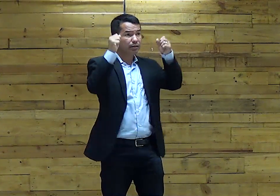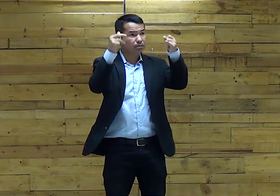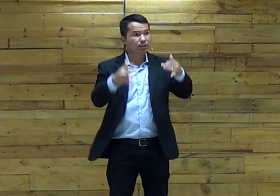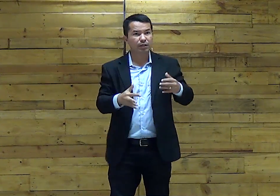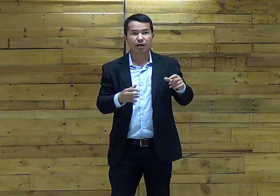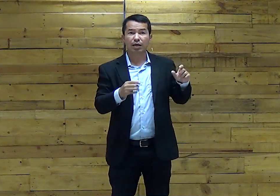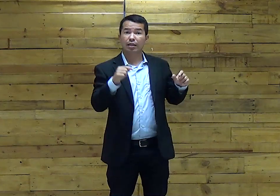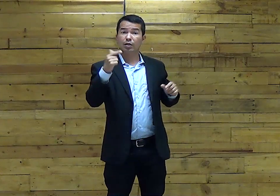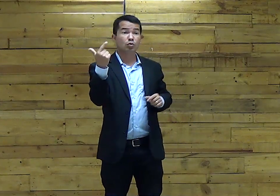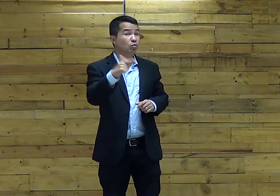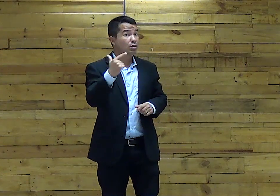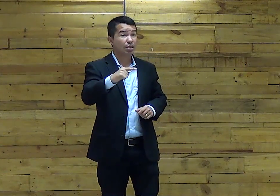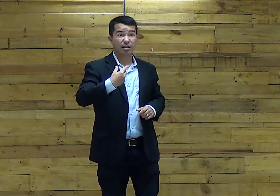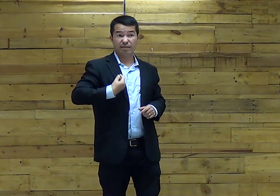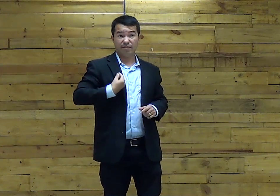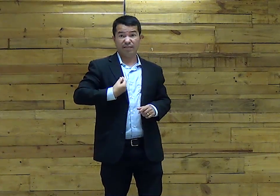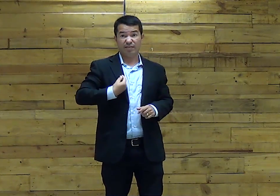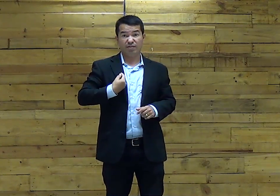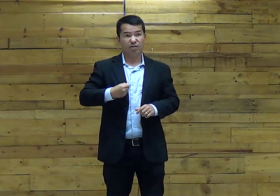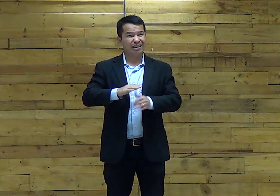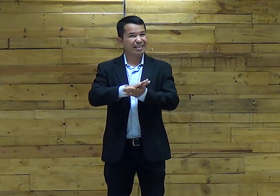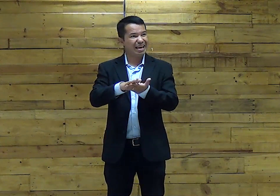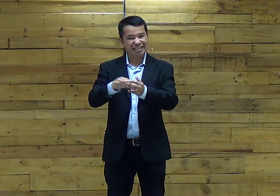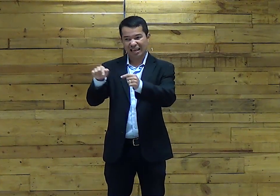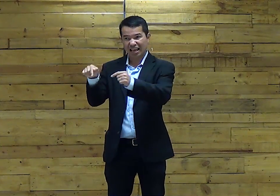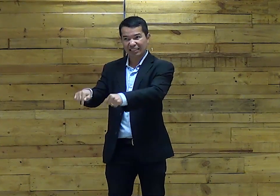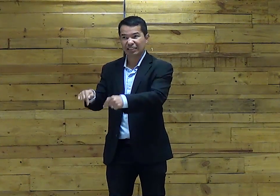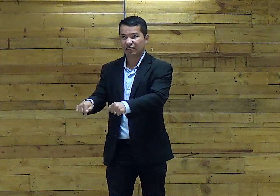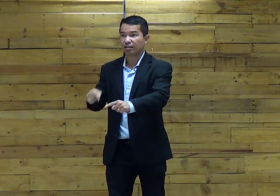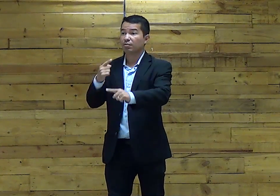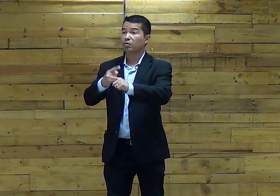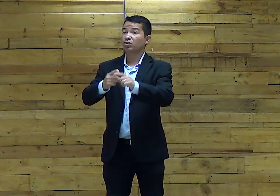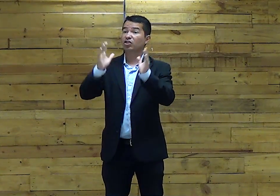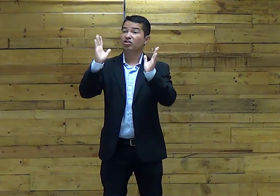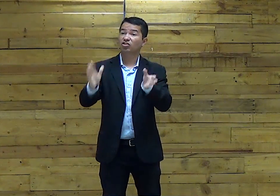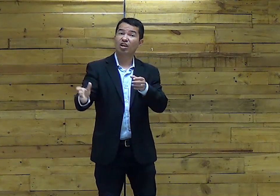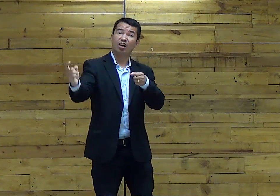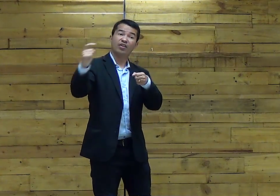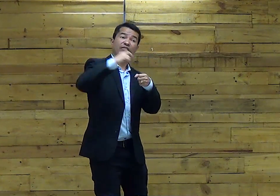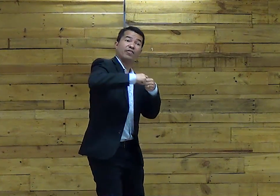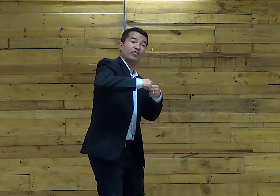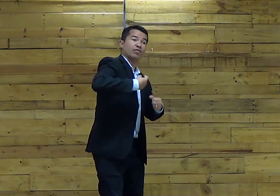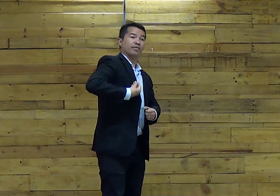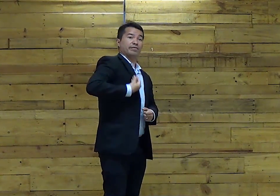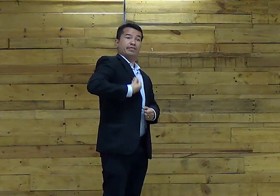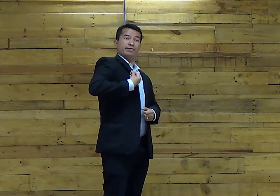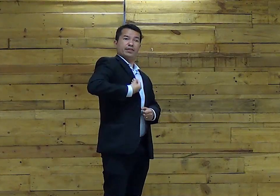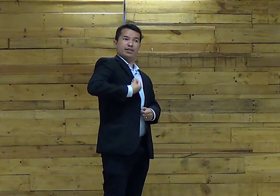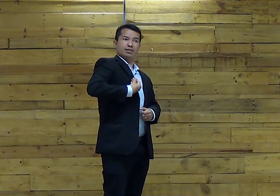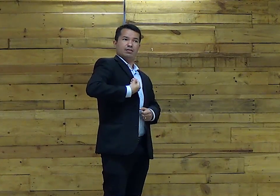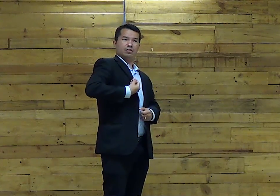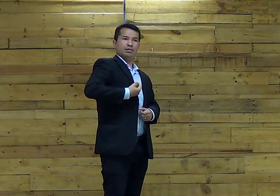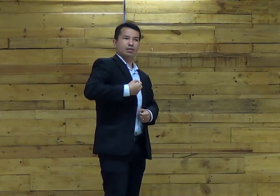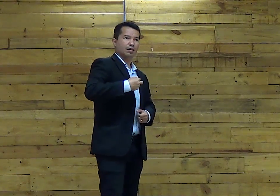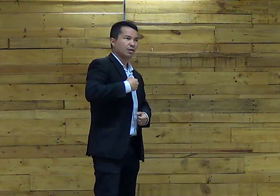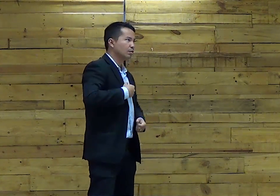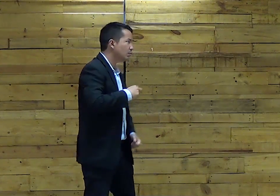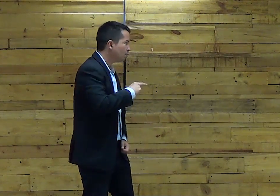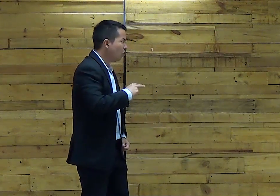Que diz Que ele não está aqui Mas por quê? Porque ele